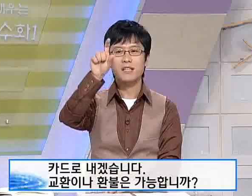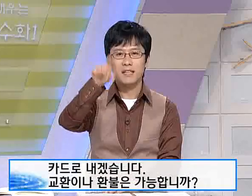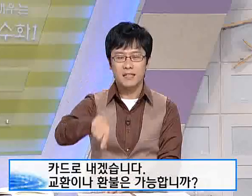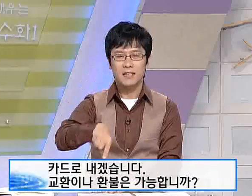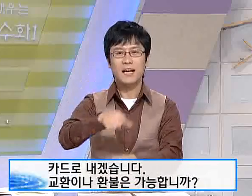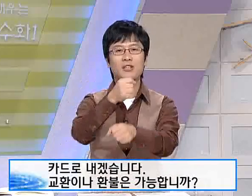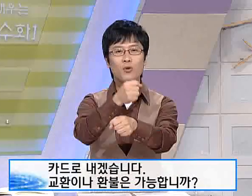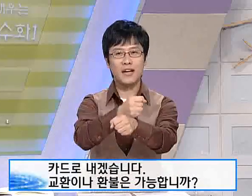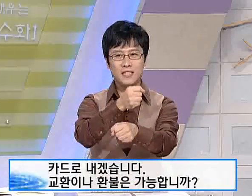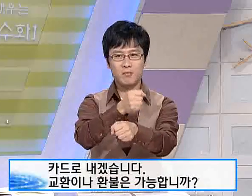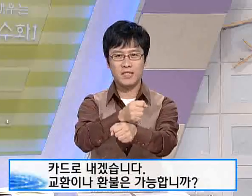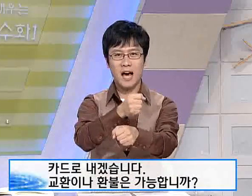카드로 하겠습니다.